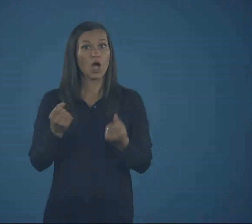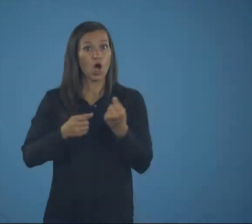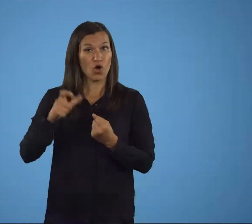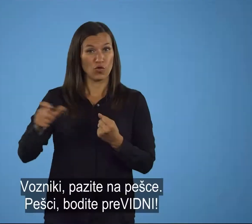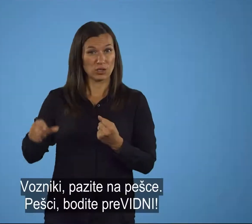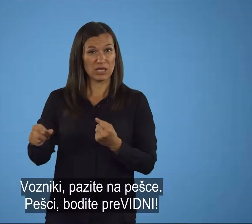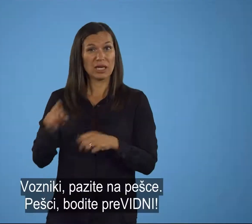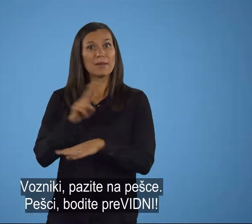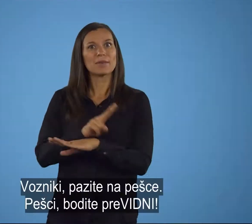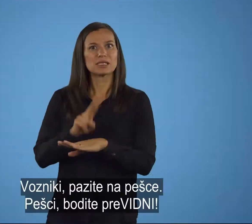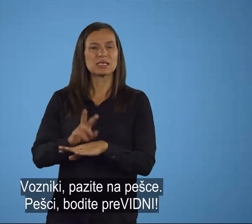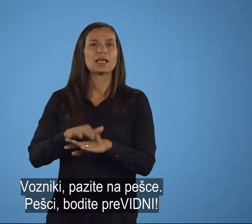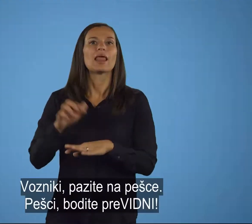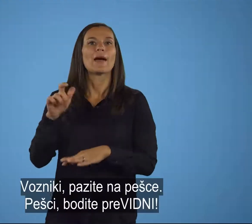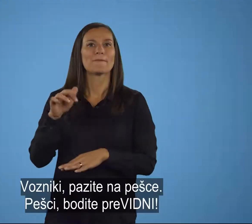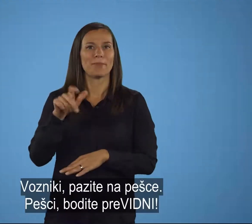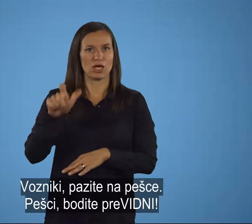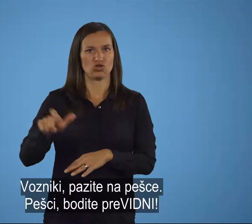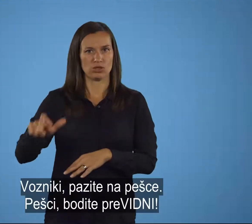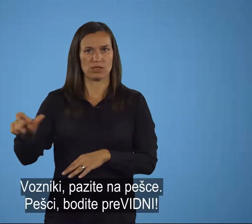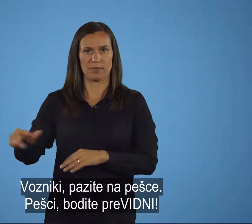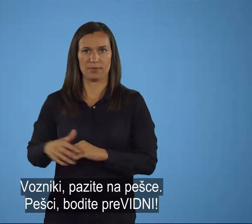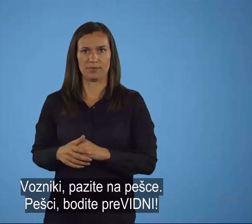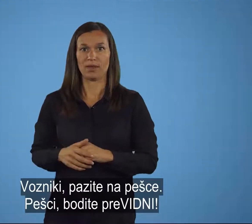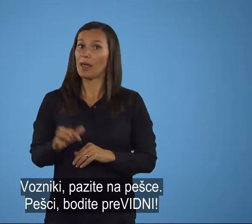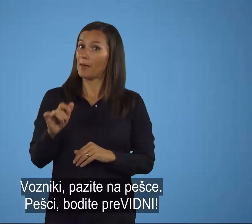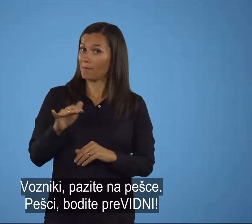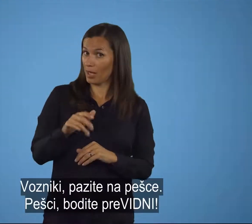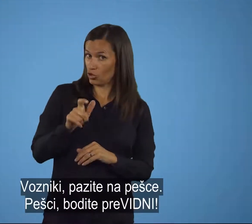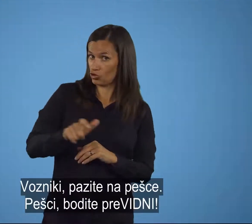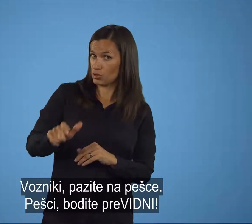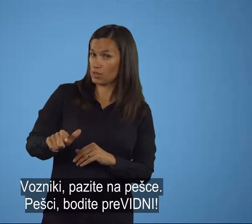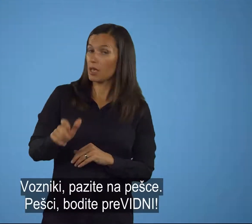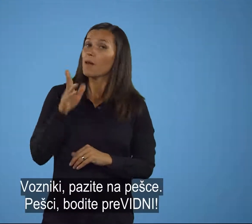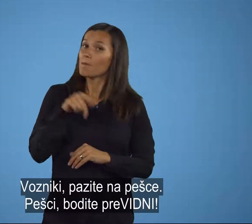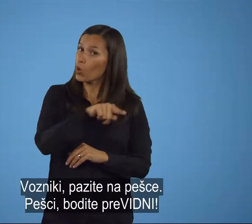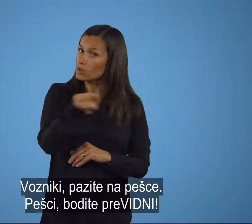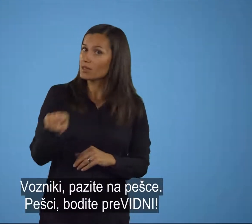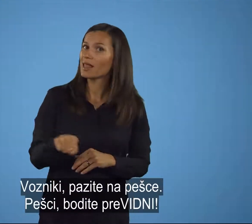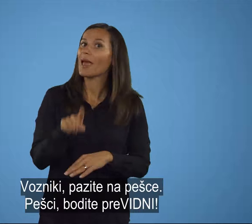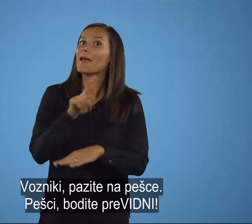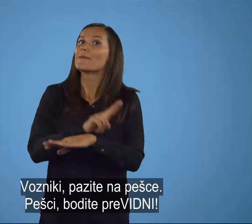Vozniki pazite na pešce, pešci bodite previdni.